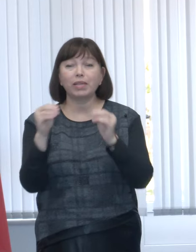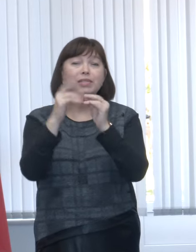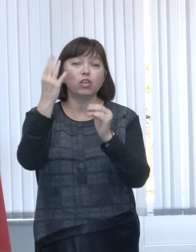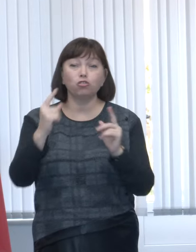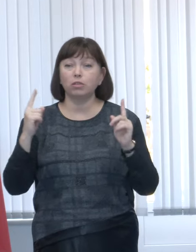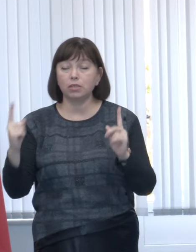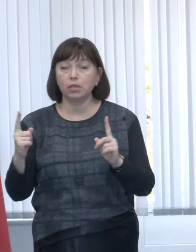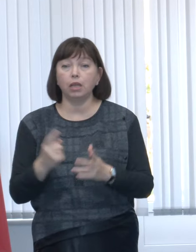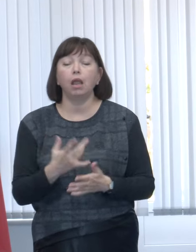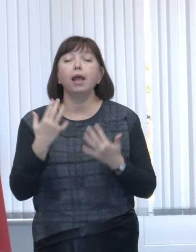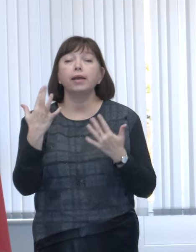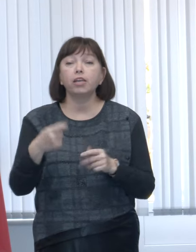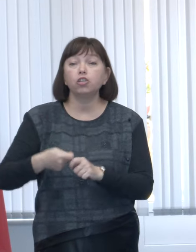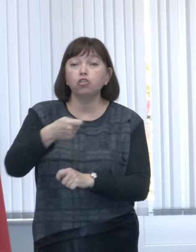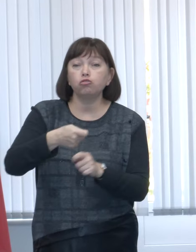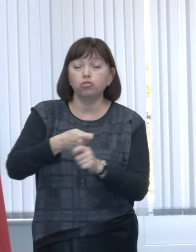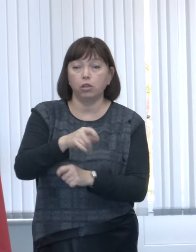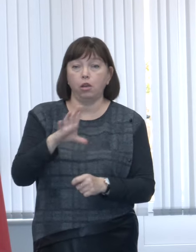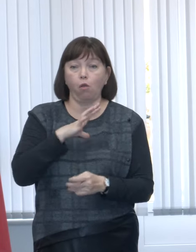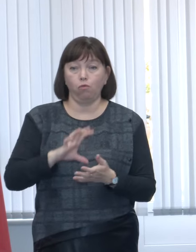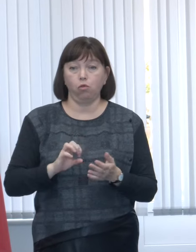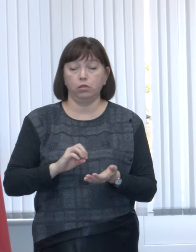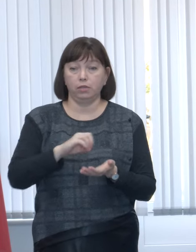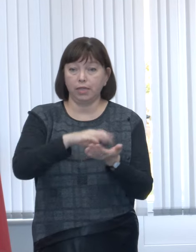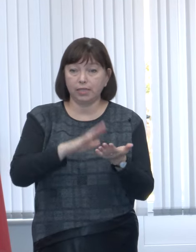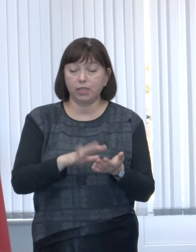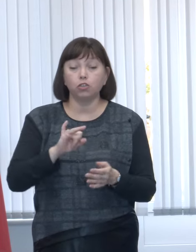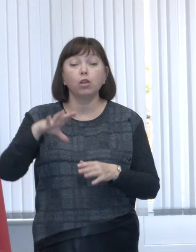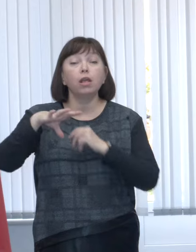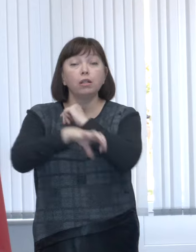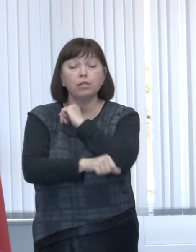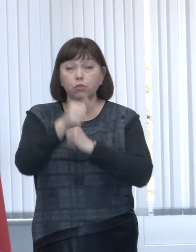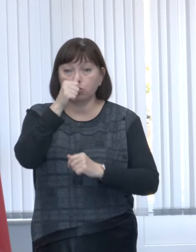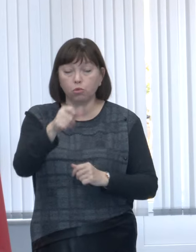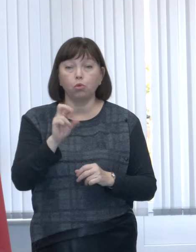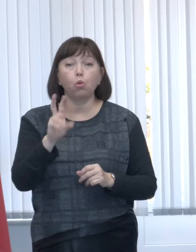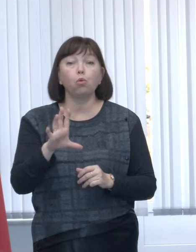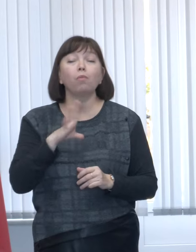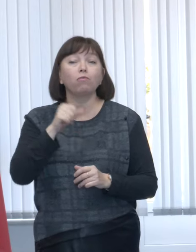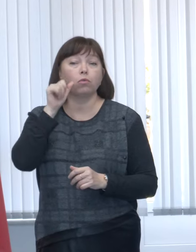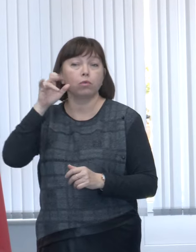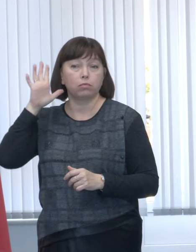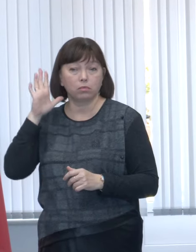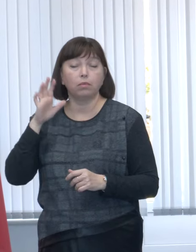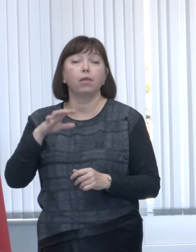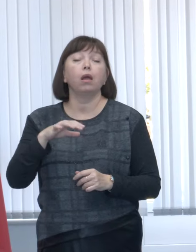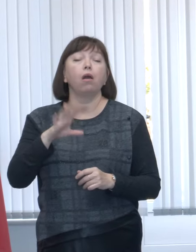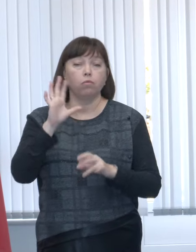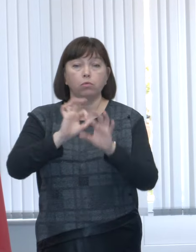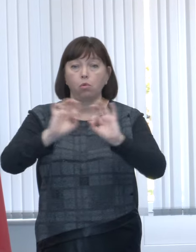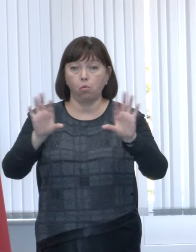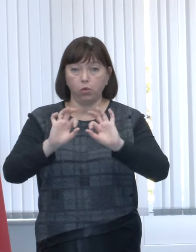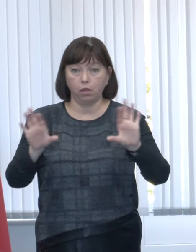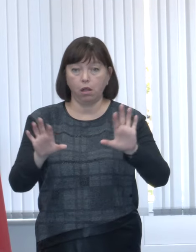ale programului câte cereri avem înscrise, după care la sfârșitul lunii, cum a făcut-o și anii precedenți, vom comunica